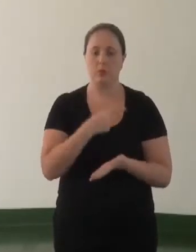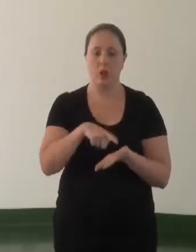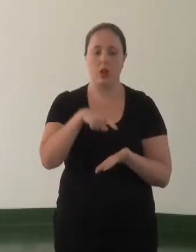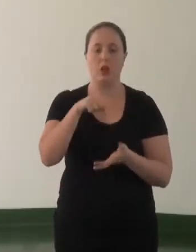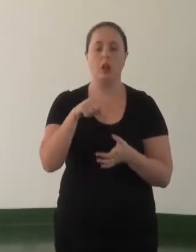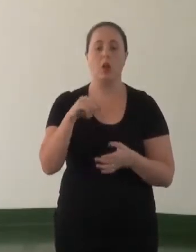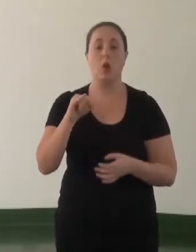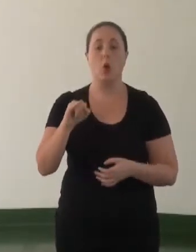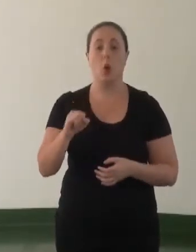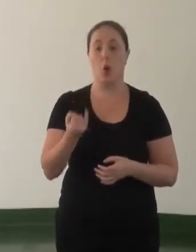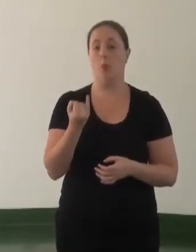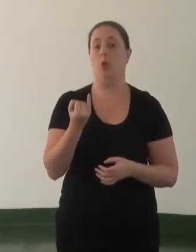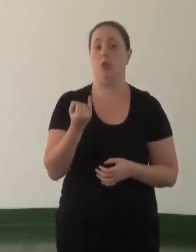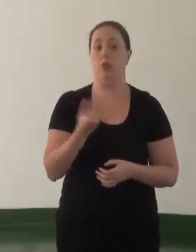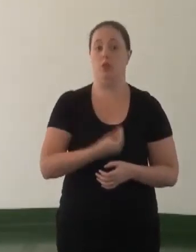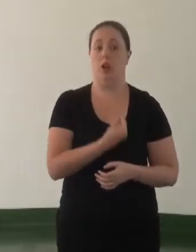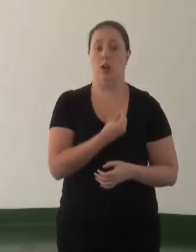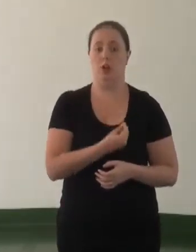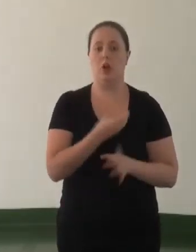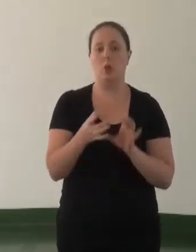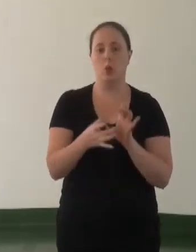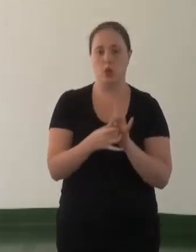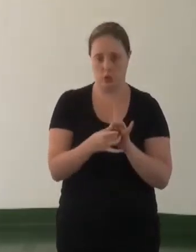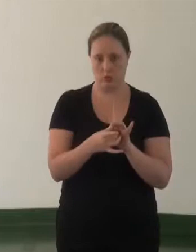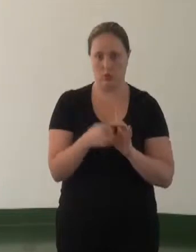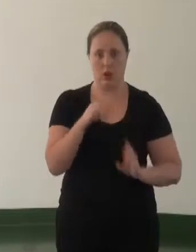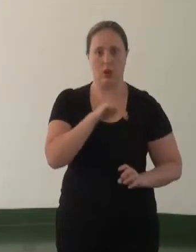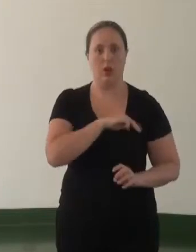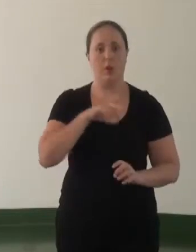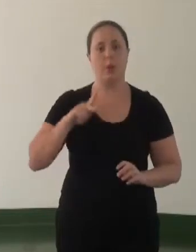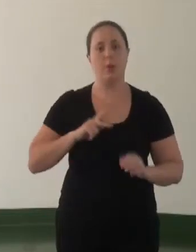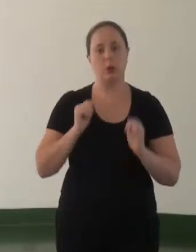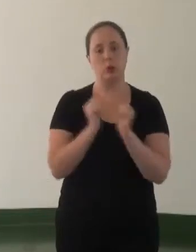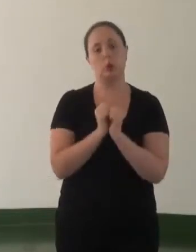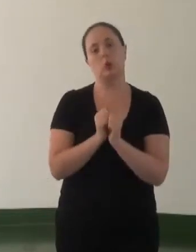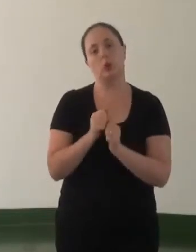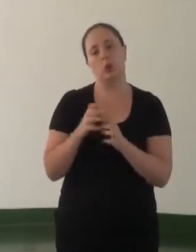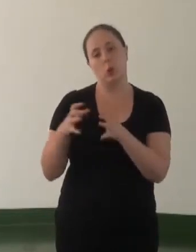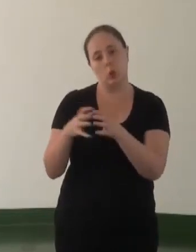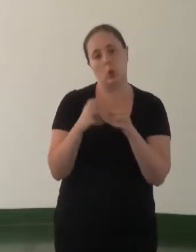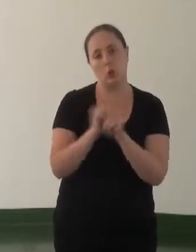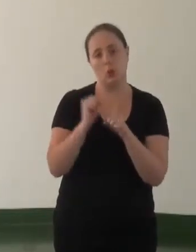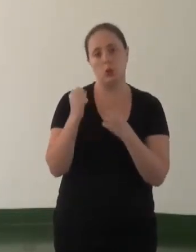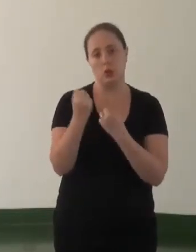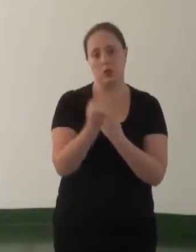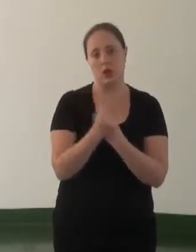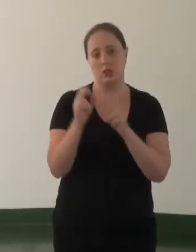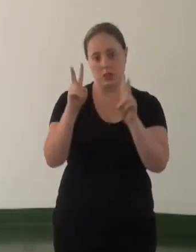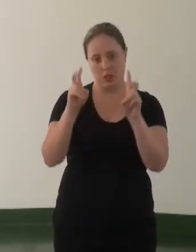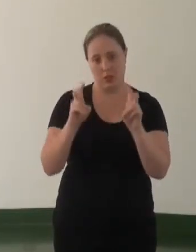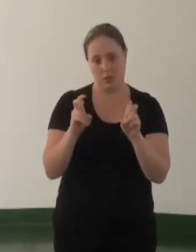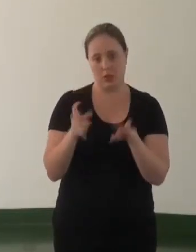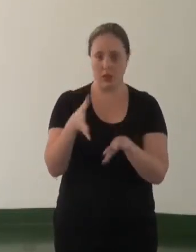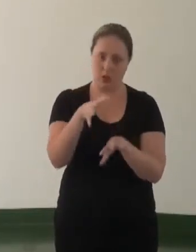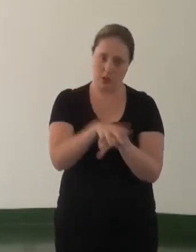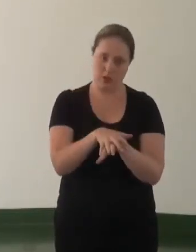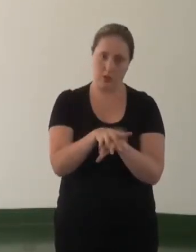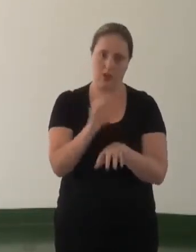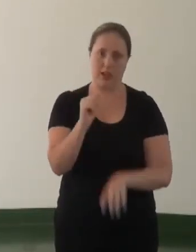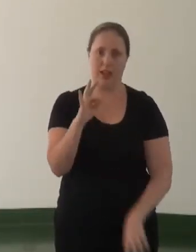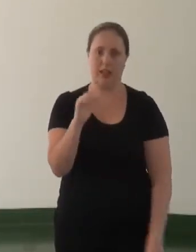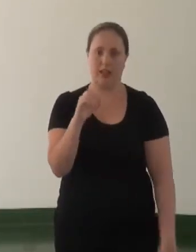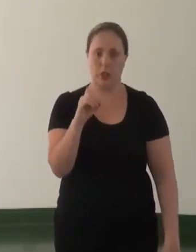oportunidades de atuação conjunta, o MP com os movimentos sociais, nesse tema aí da inclusão dos